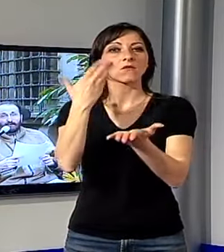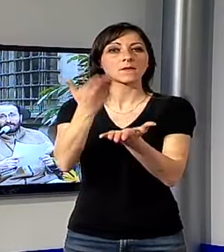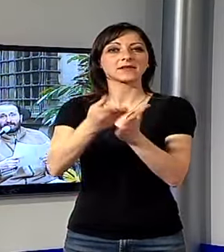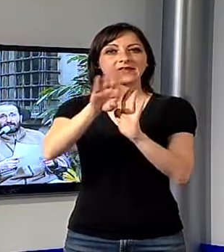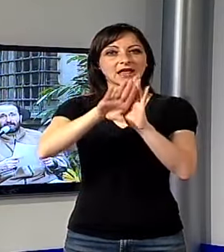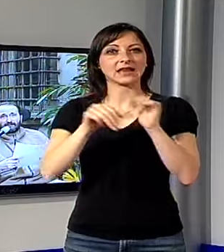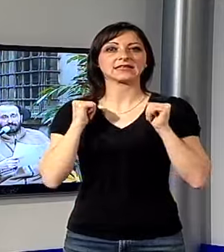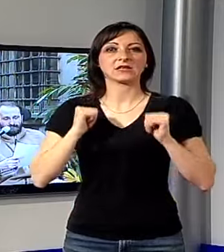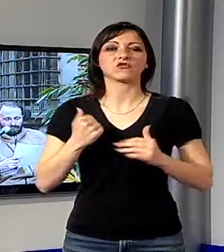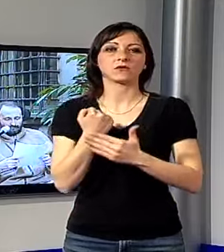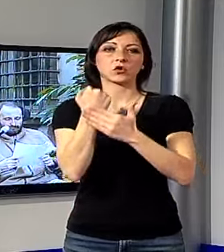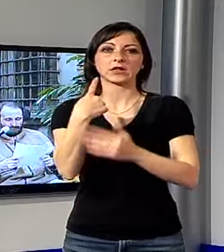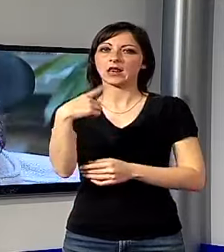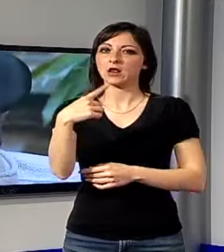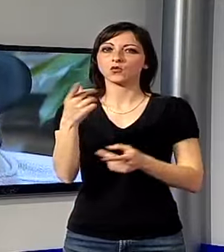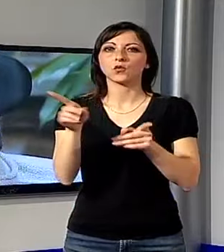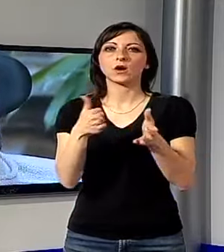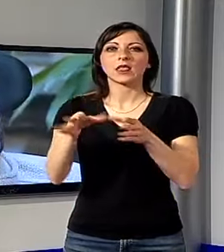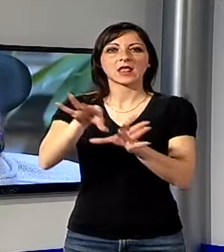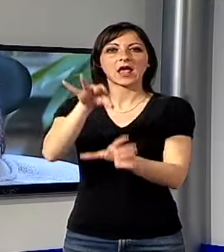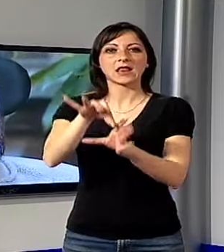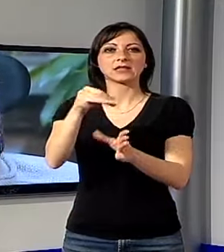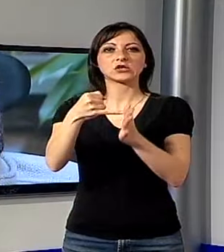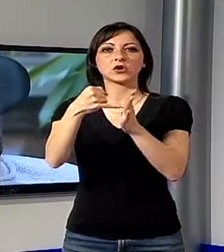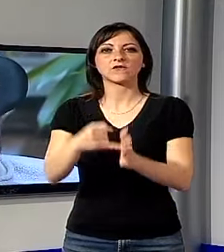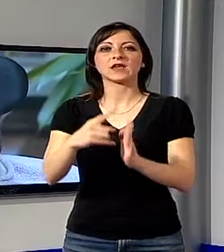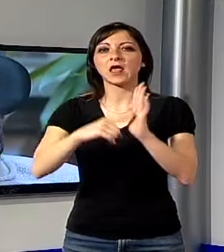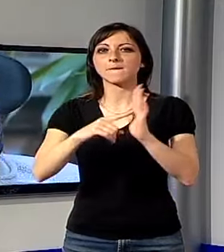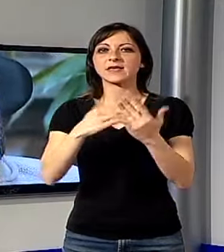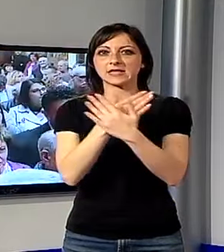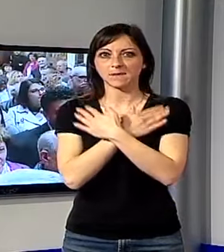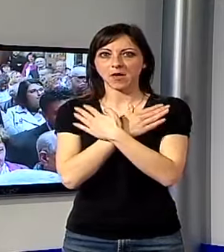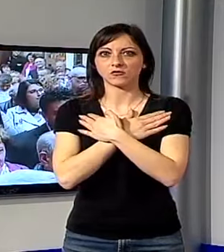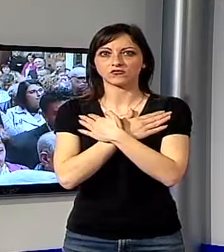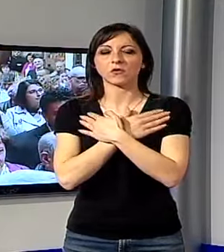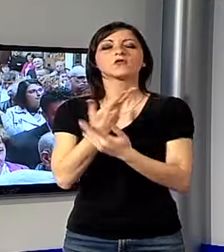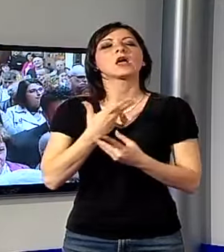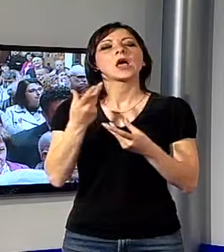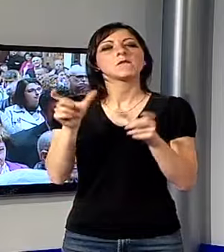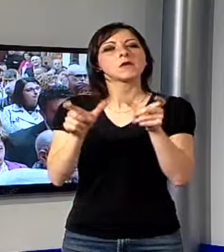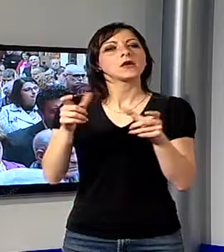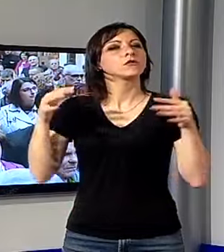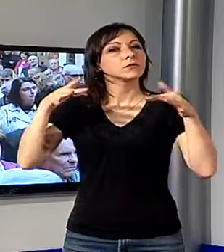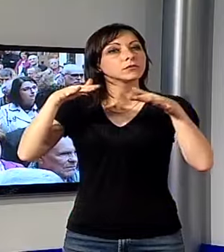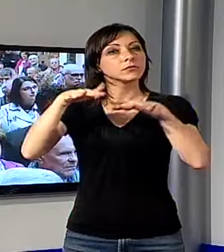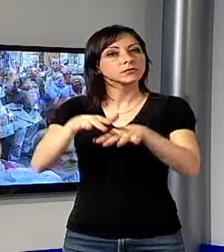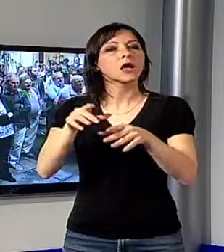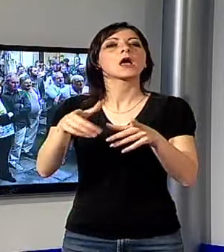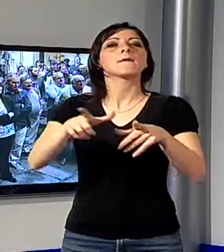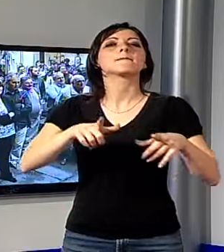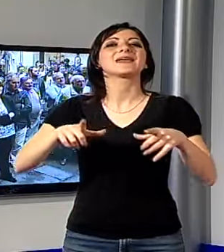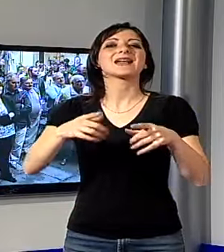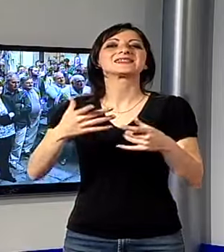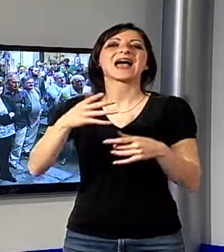civica che lo sosterrà nelle elezioni di fine maggio. Di fronte a tanta gente nella storica Piazzetta Riosto, l'ex